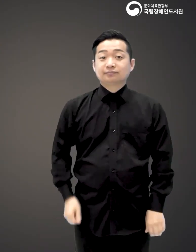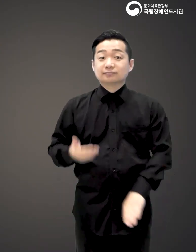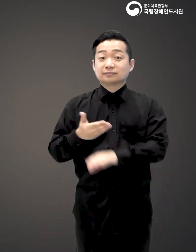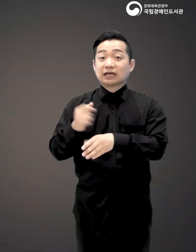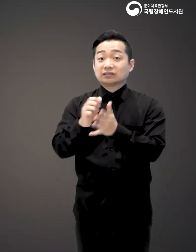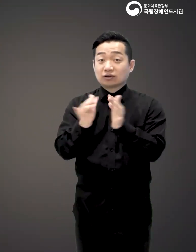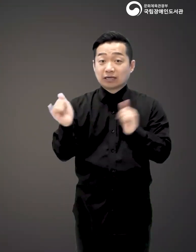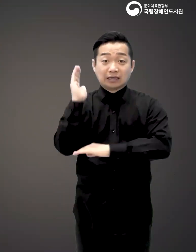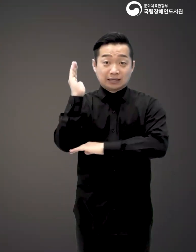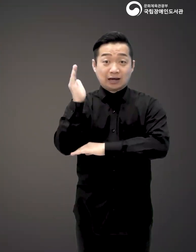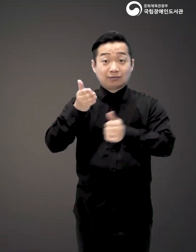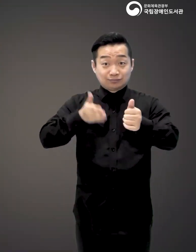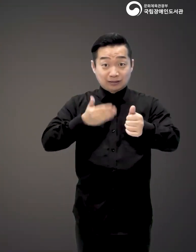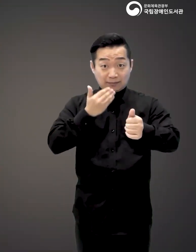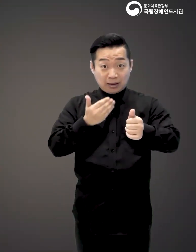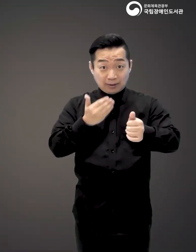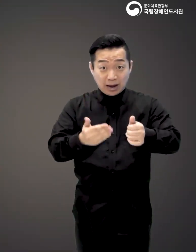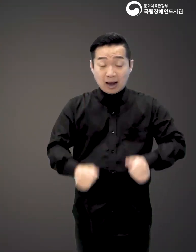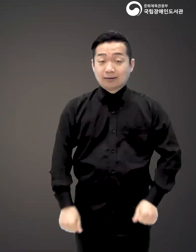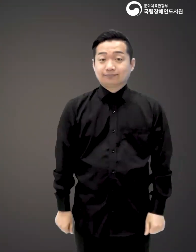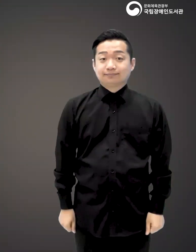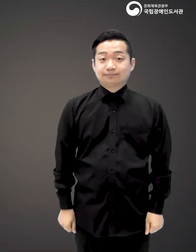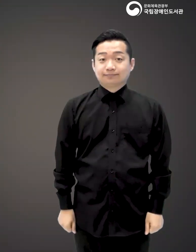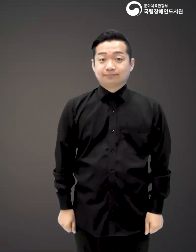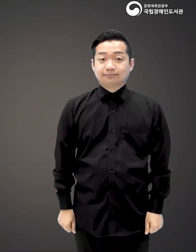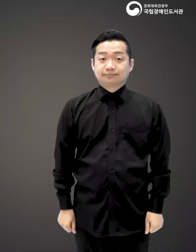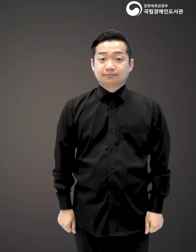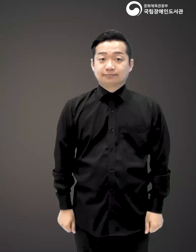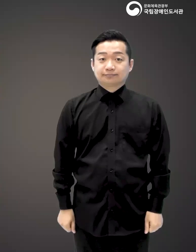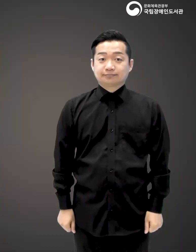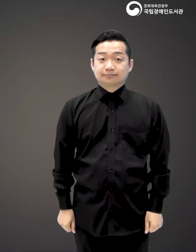적었습니다. 다른 저자님들의 이야기도 들려주실 수 있나요?